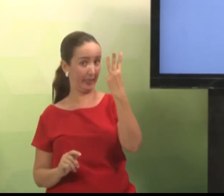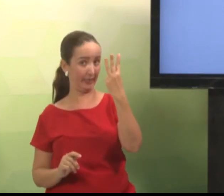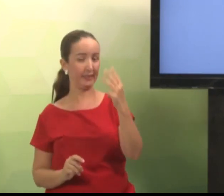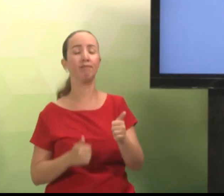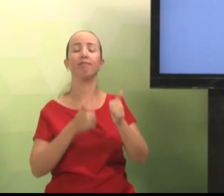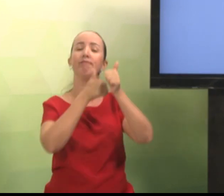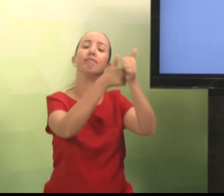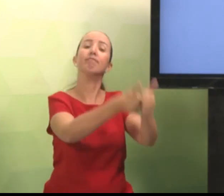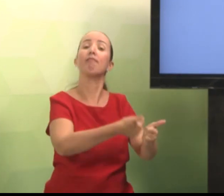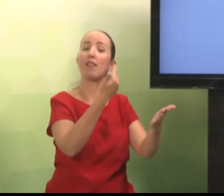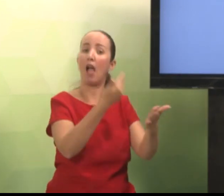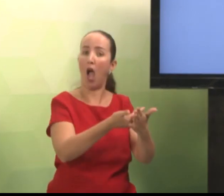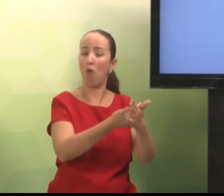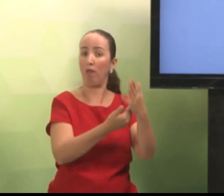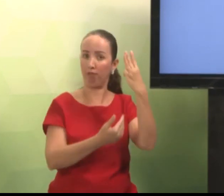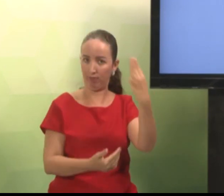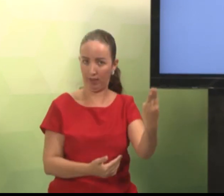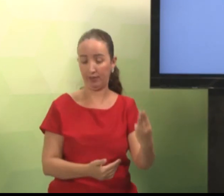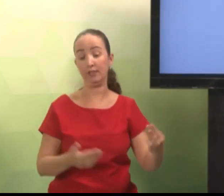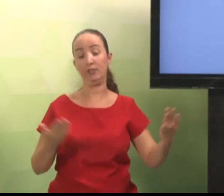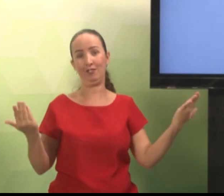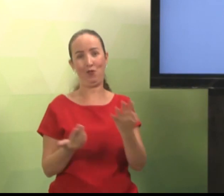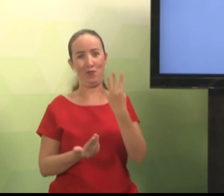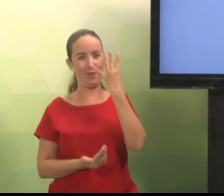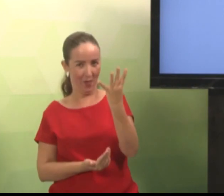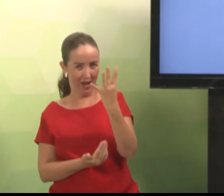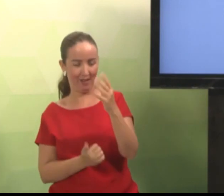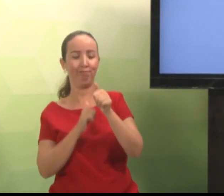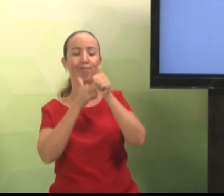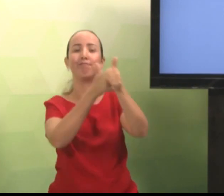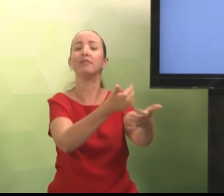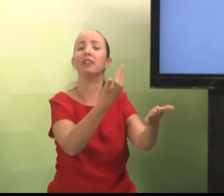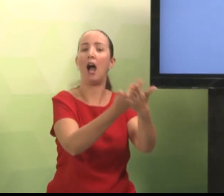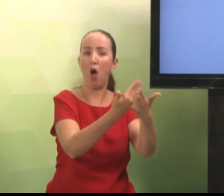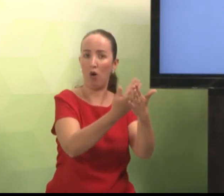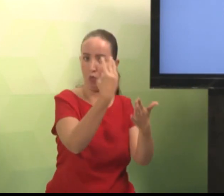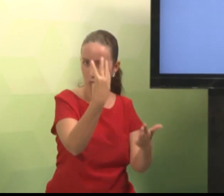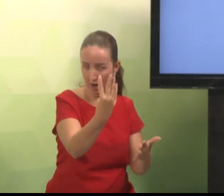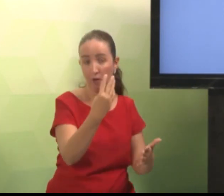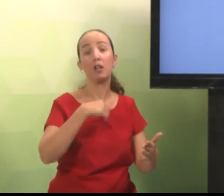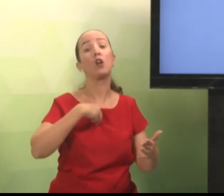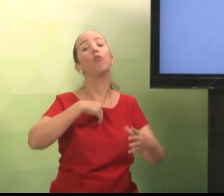Fórum 3, acompanha a aula 3. E hoje, nós temos a aula 4.